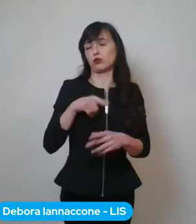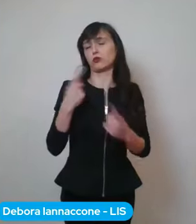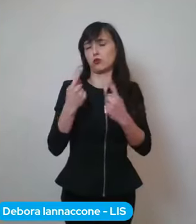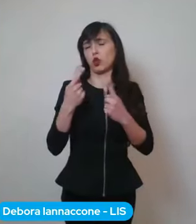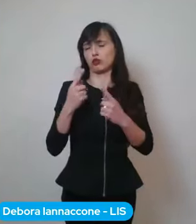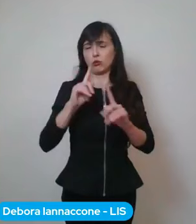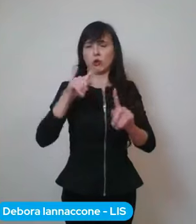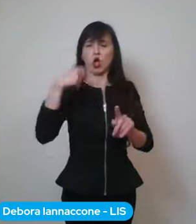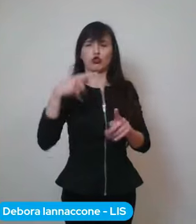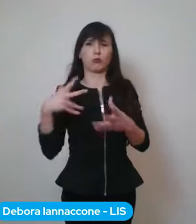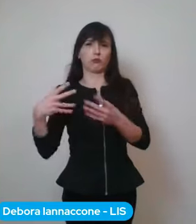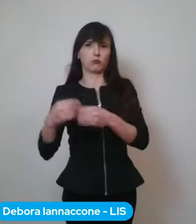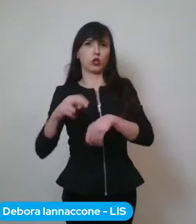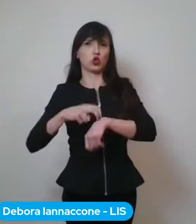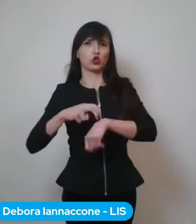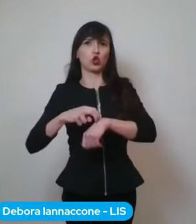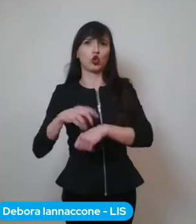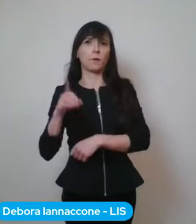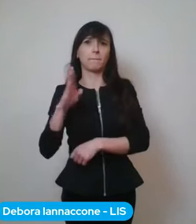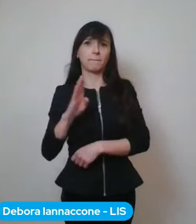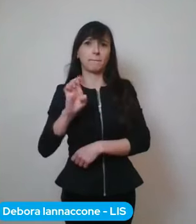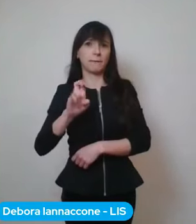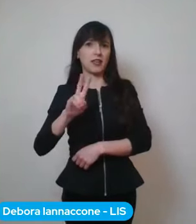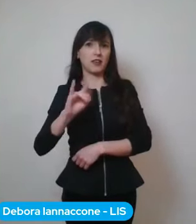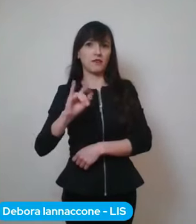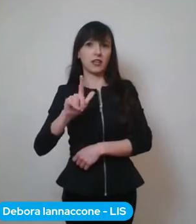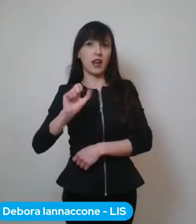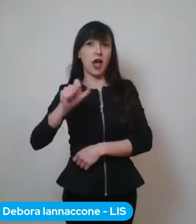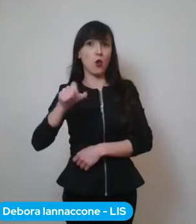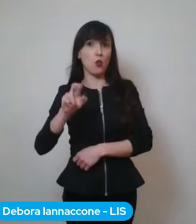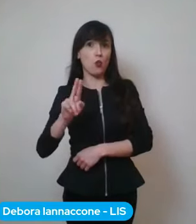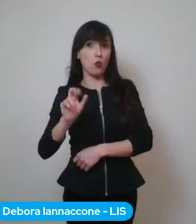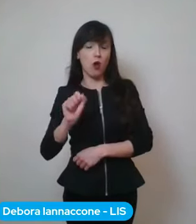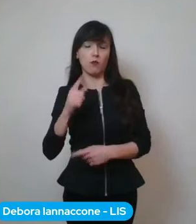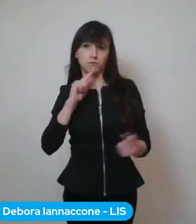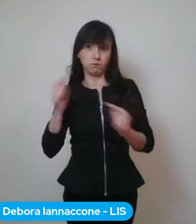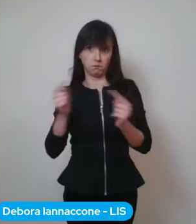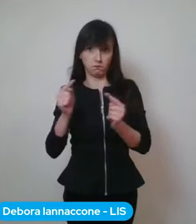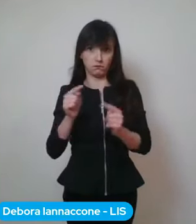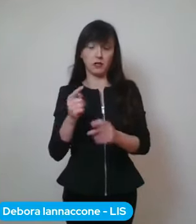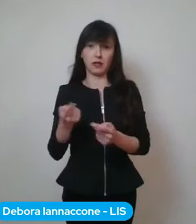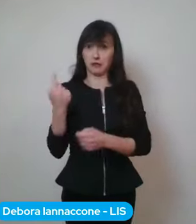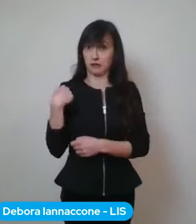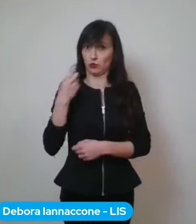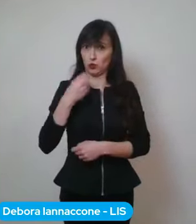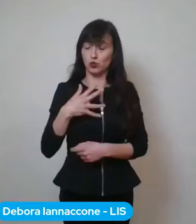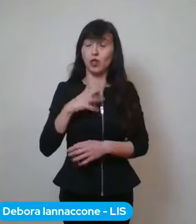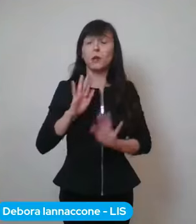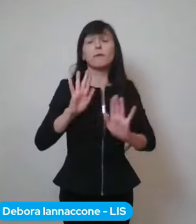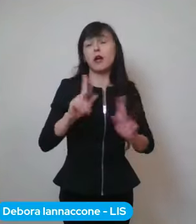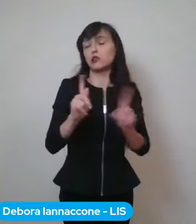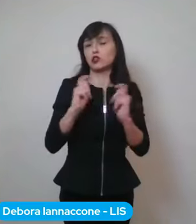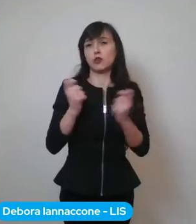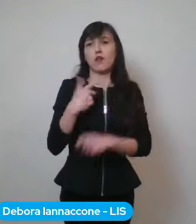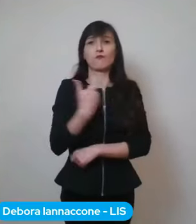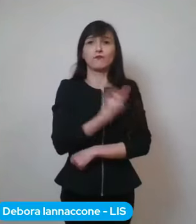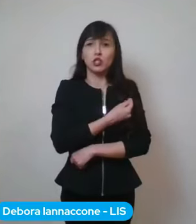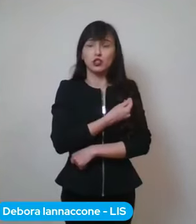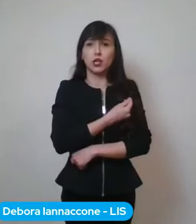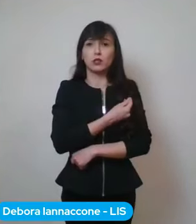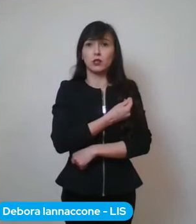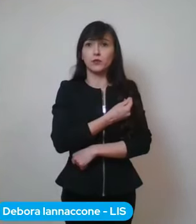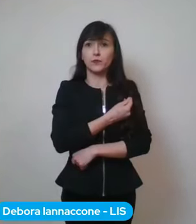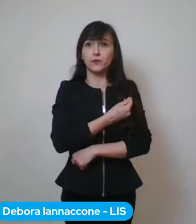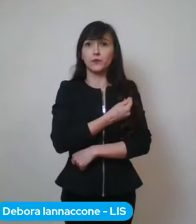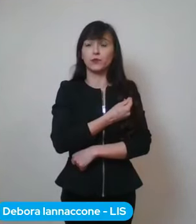insieme al dottor Ben, bevi l'acqua, ma ecco la vaccinazione rappresenta comunque il